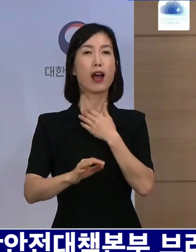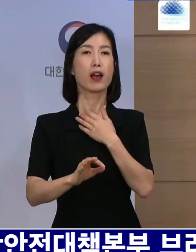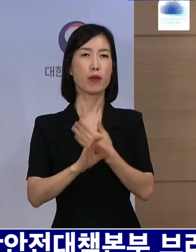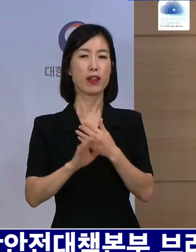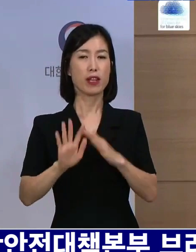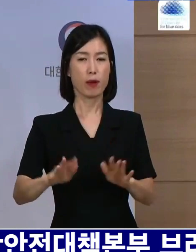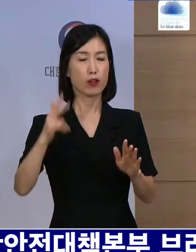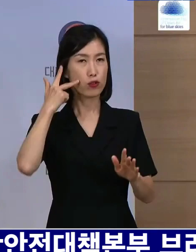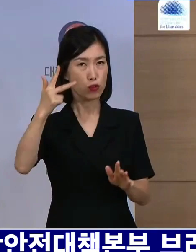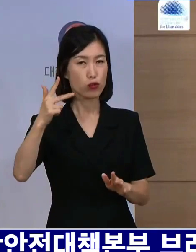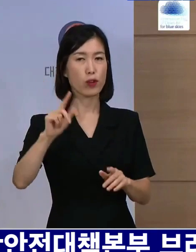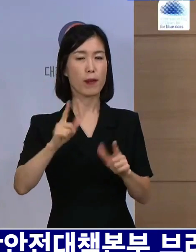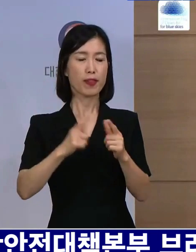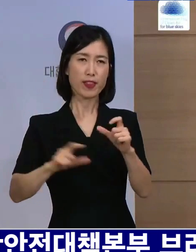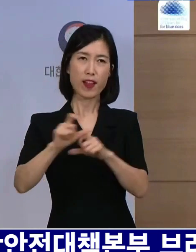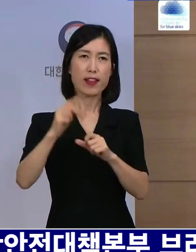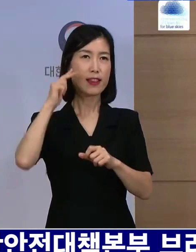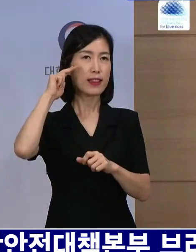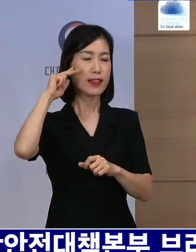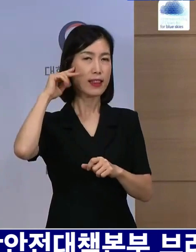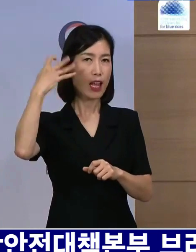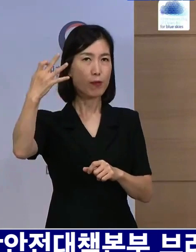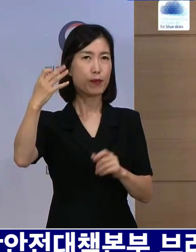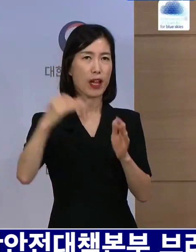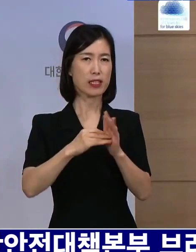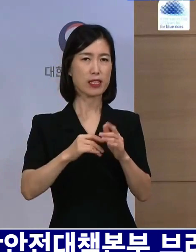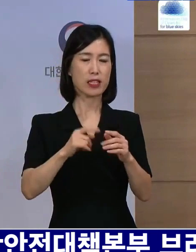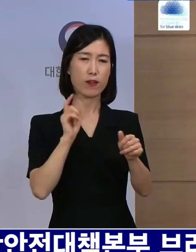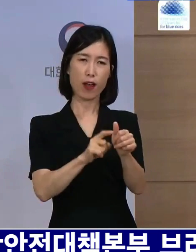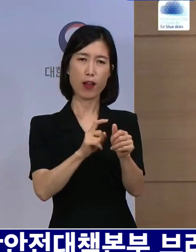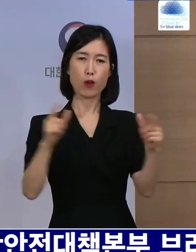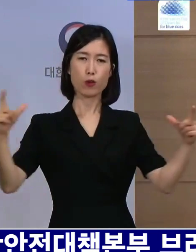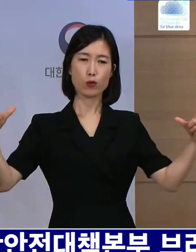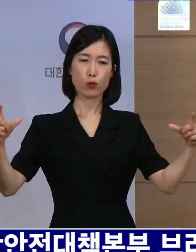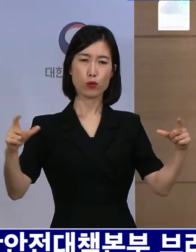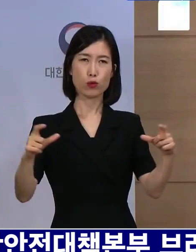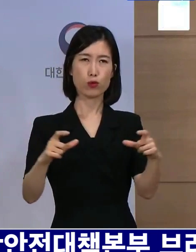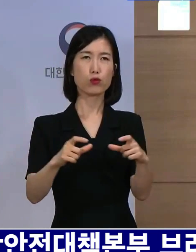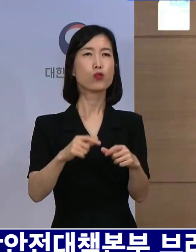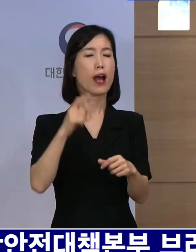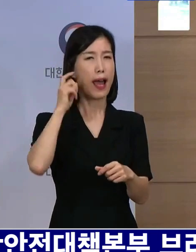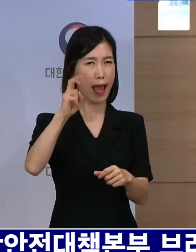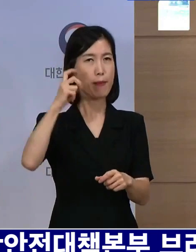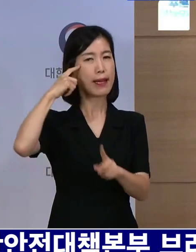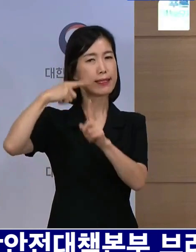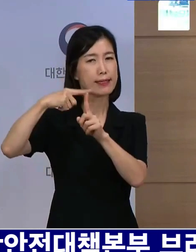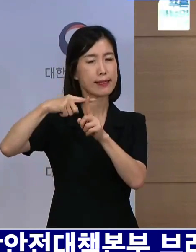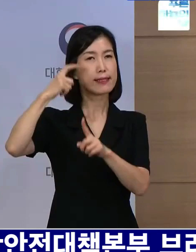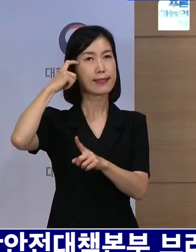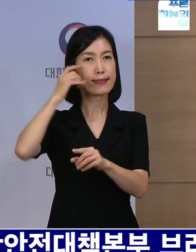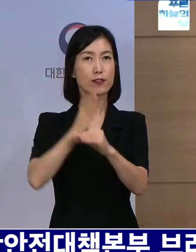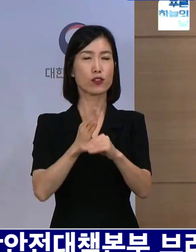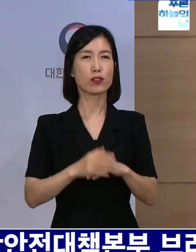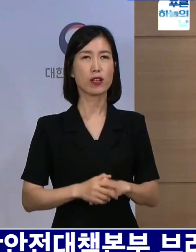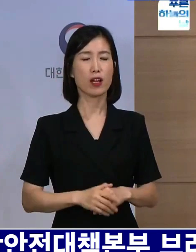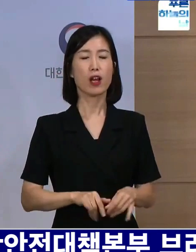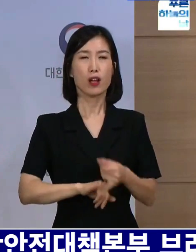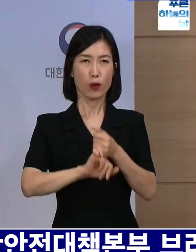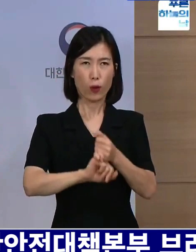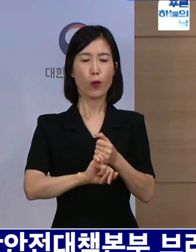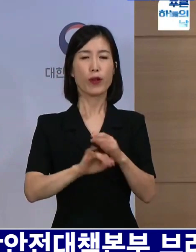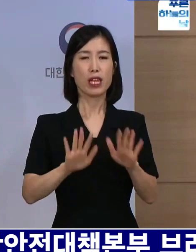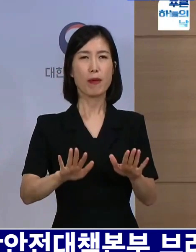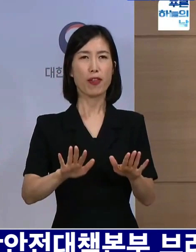주 그리고 다음 주까지도 환자 발생은 계속 안정적으로 감소할 것이라고 예상하고 있습니다. 부디